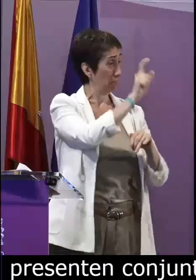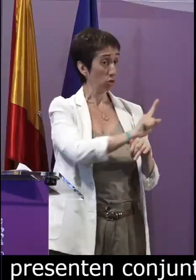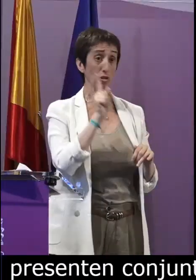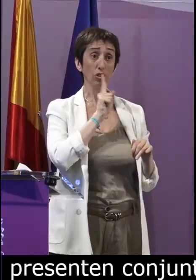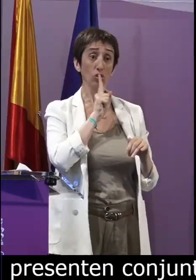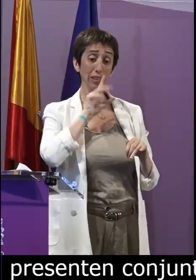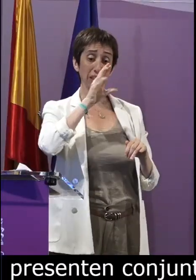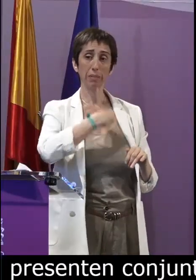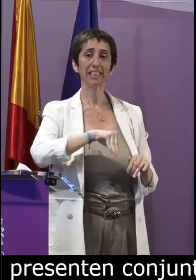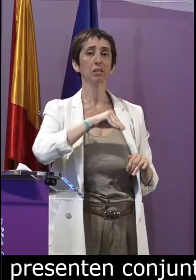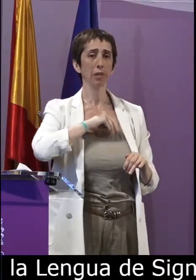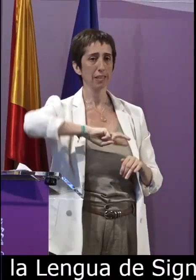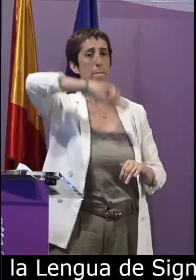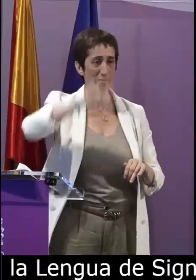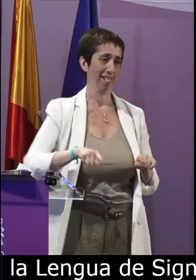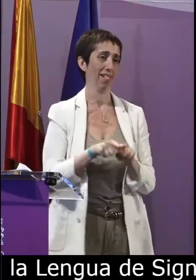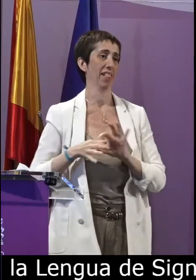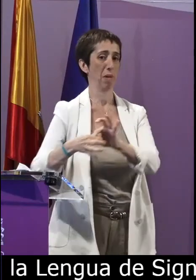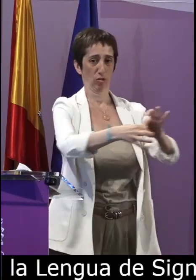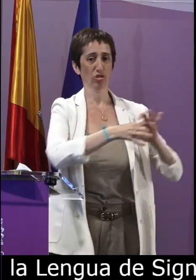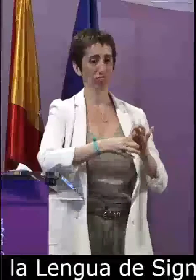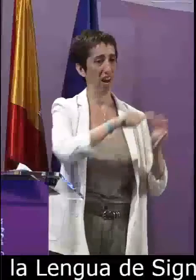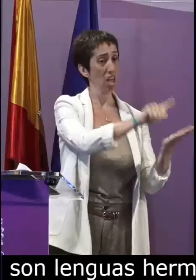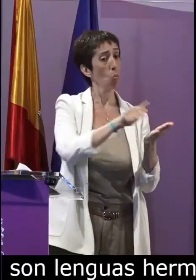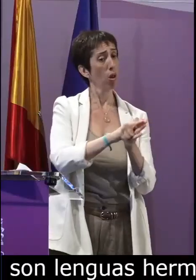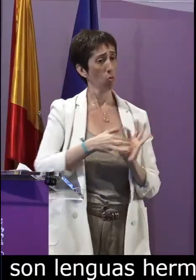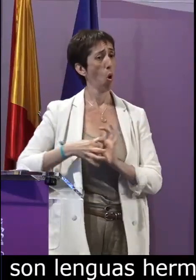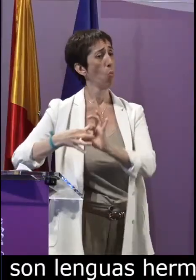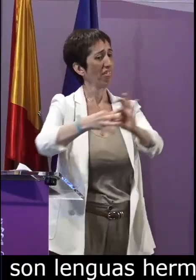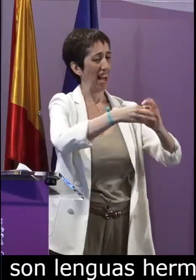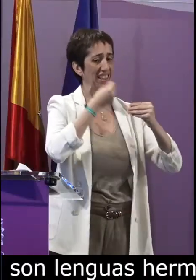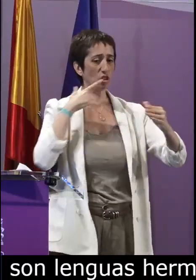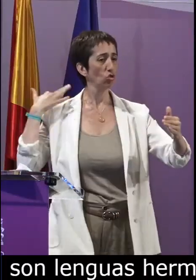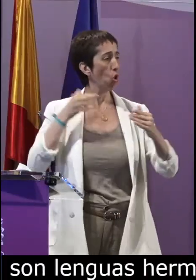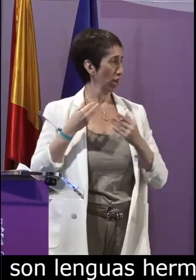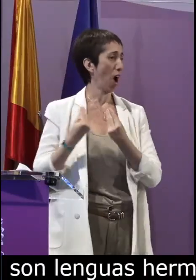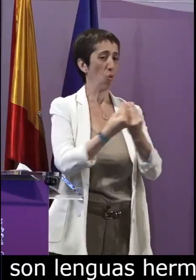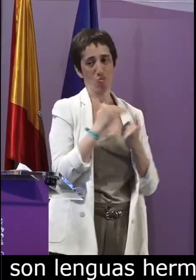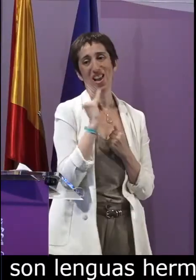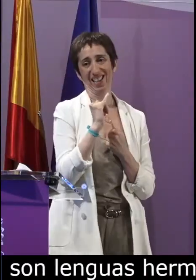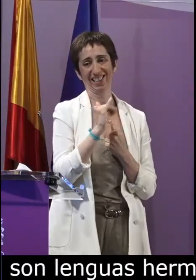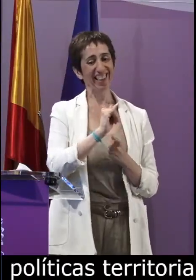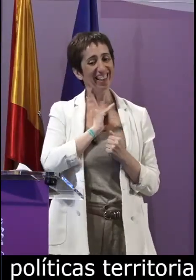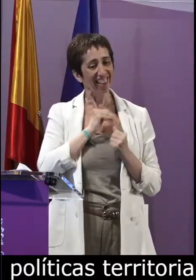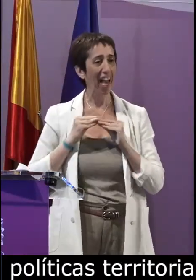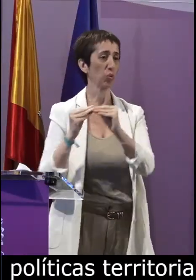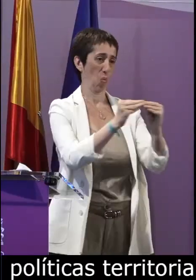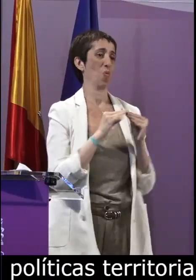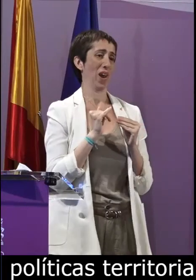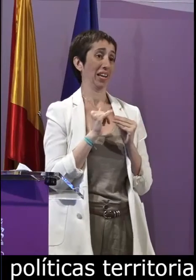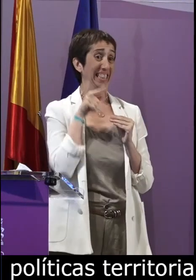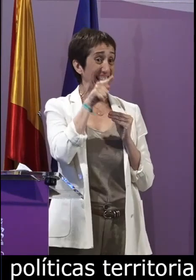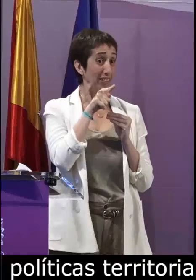políticas territoriales las lenguas las personas sordas en este país somos hermanas y también nuestras lenguas ya que